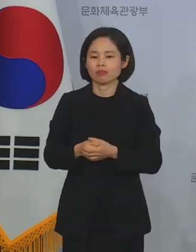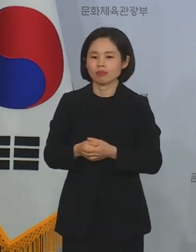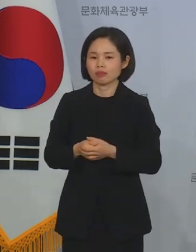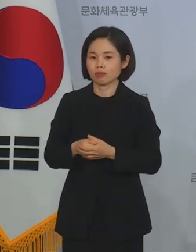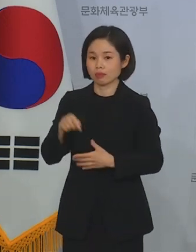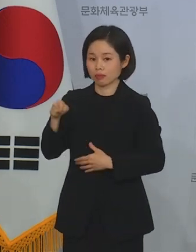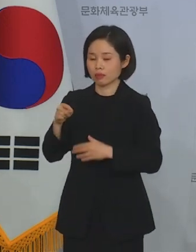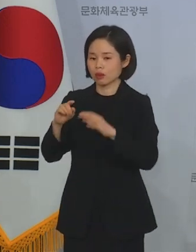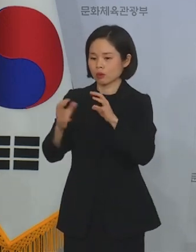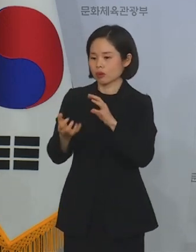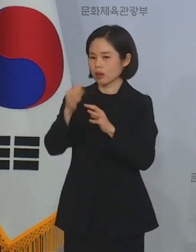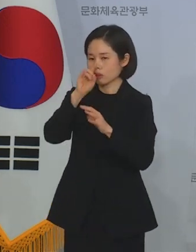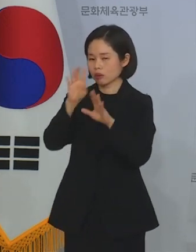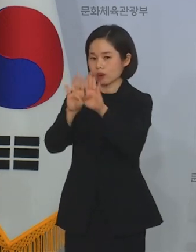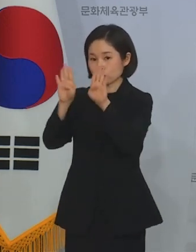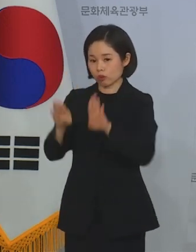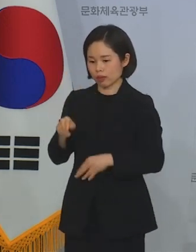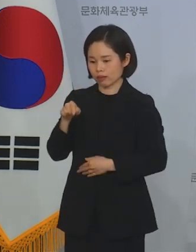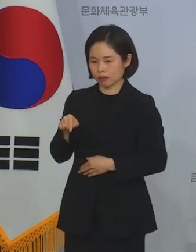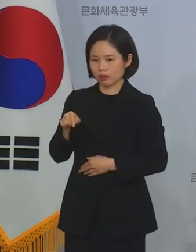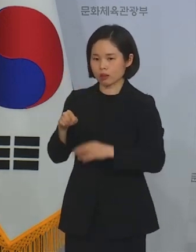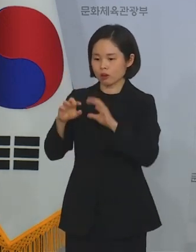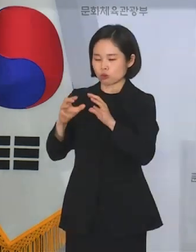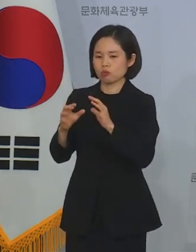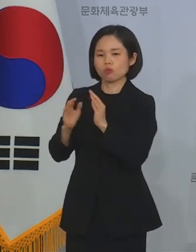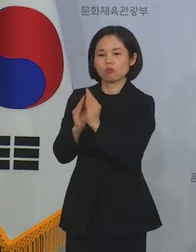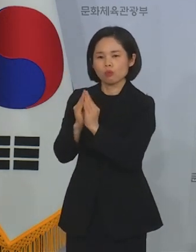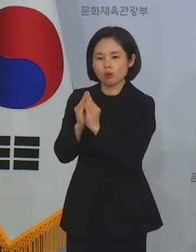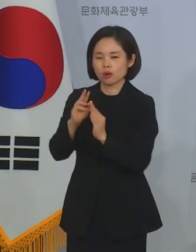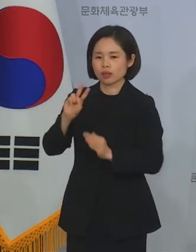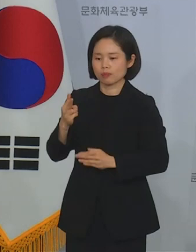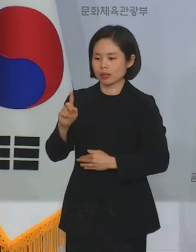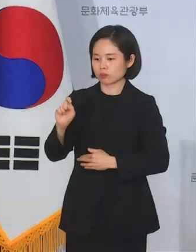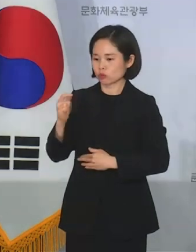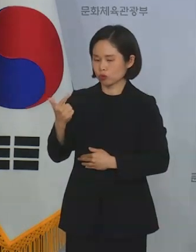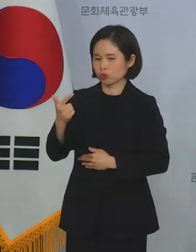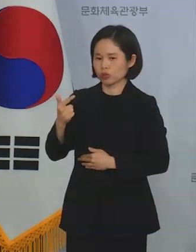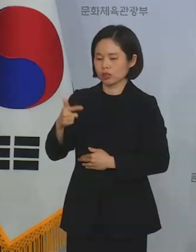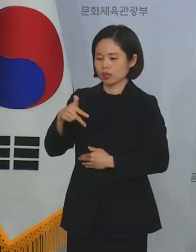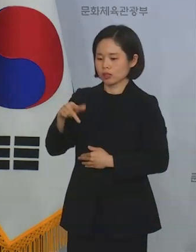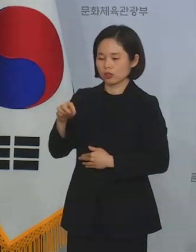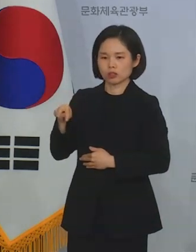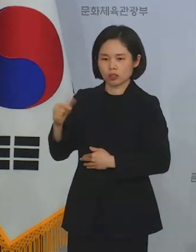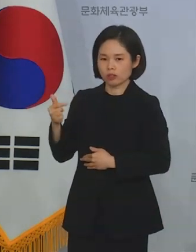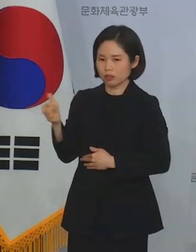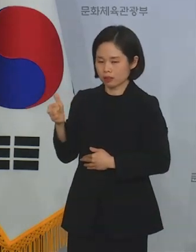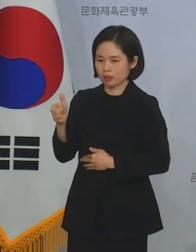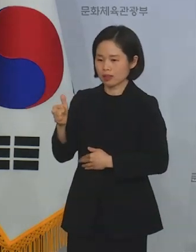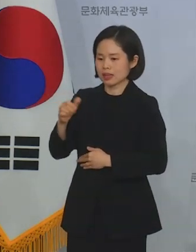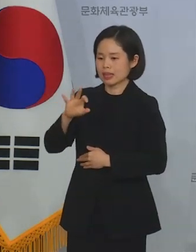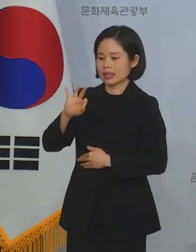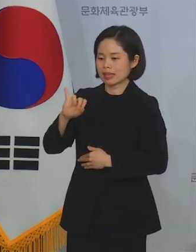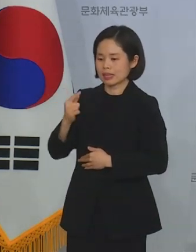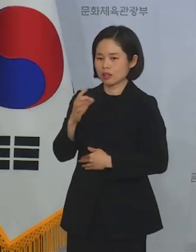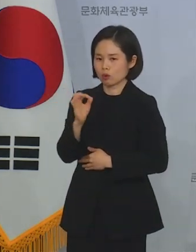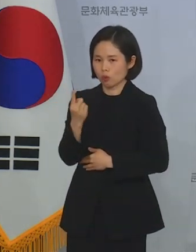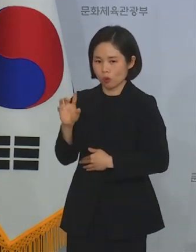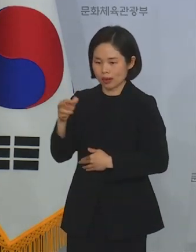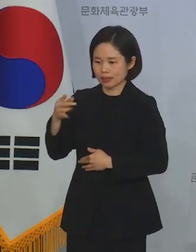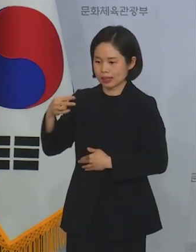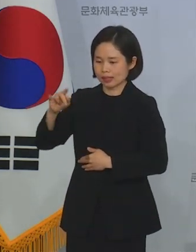국립중앙박물관 기증문화재에는 국보 제216호 겸재정선의 인왕재색도